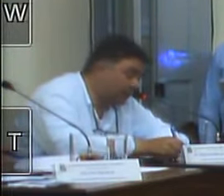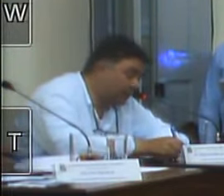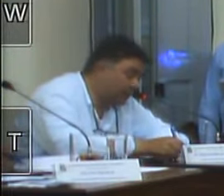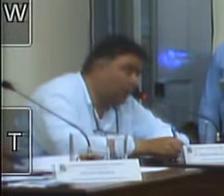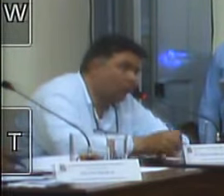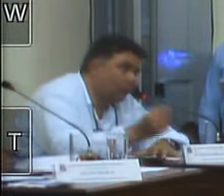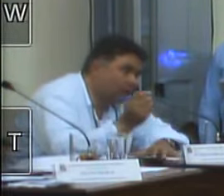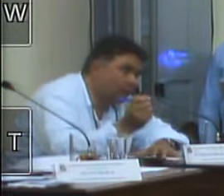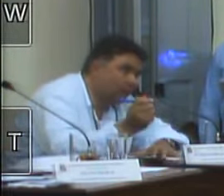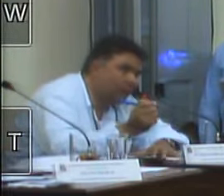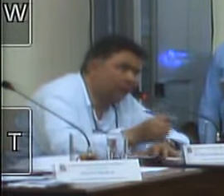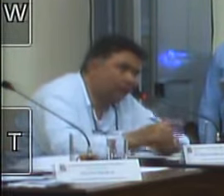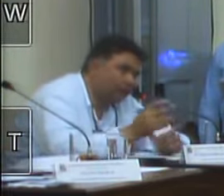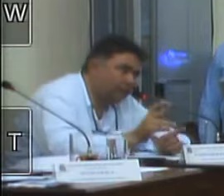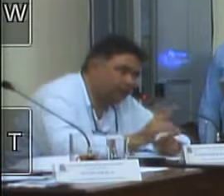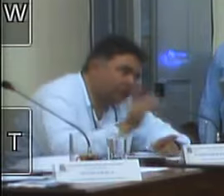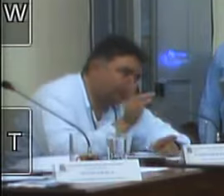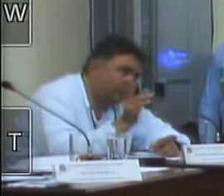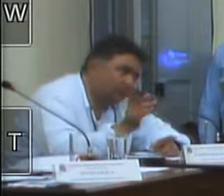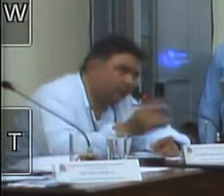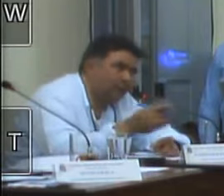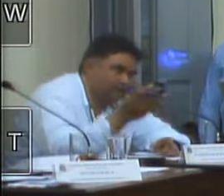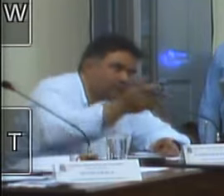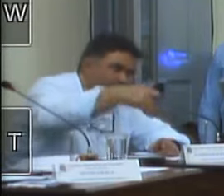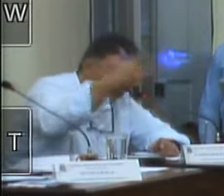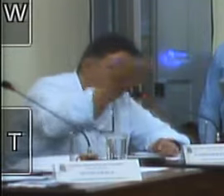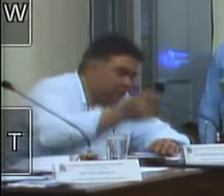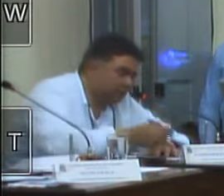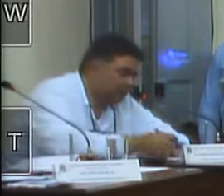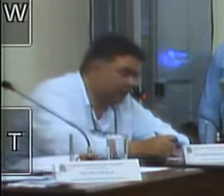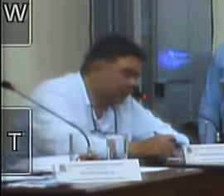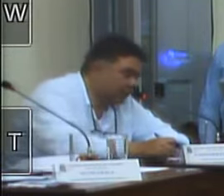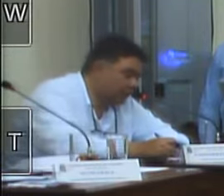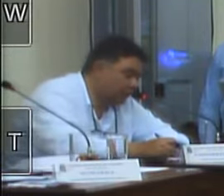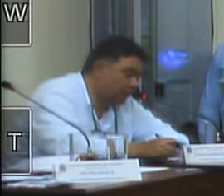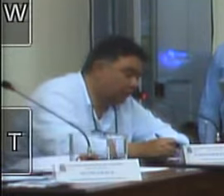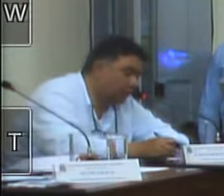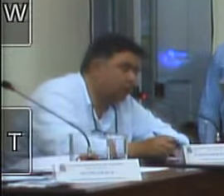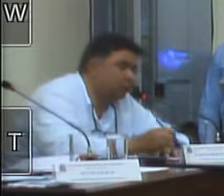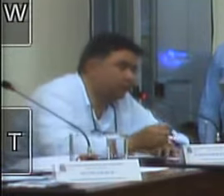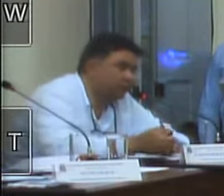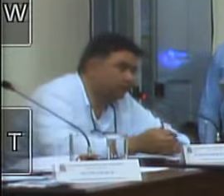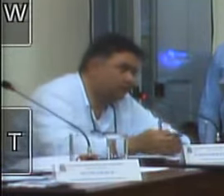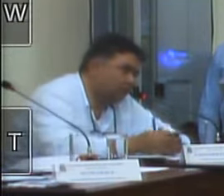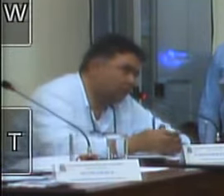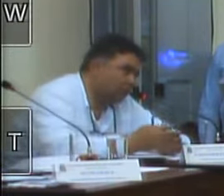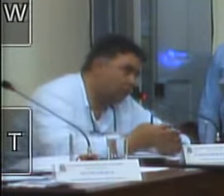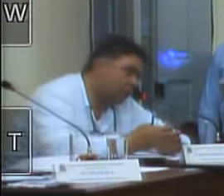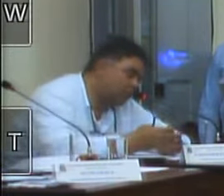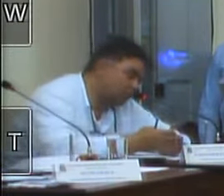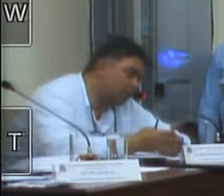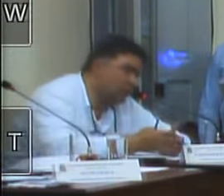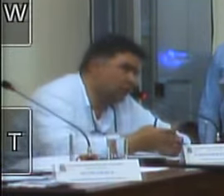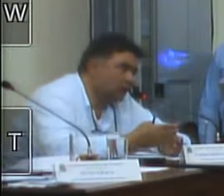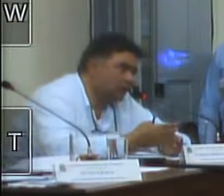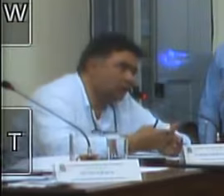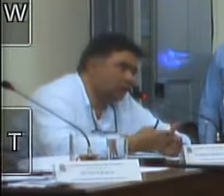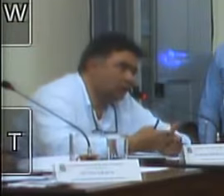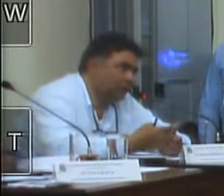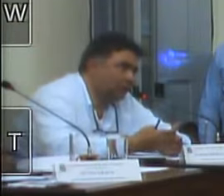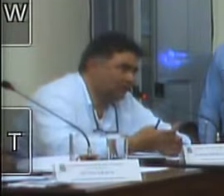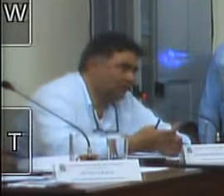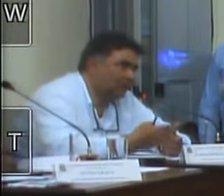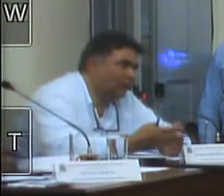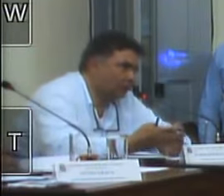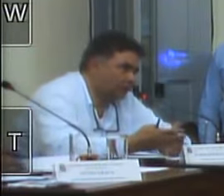também sobre aquela bomba ali da rodoviária para poder não faltar mais água daquelas postagens. E o prefeito falou isso, porque por causa desse compromisso de